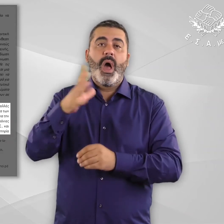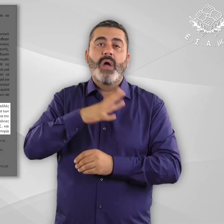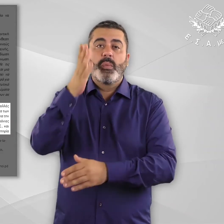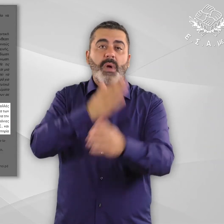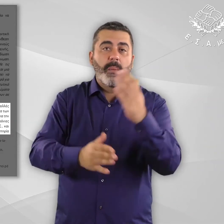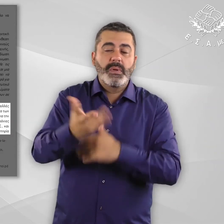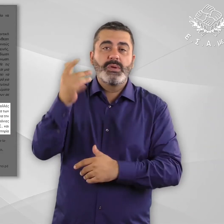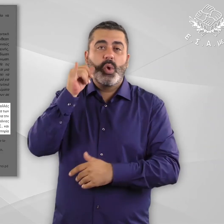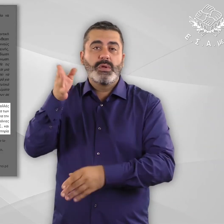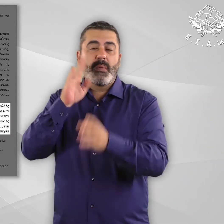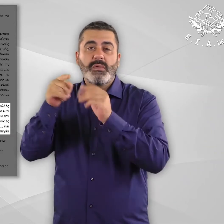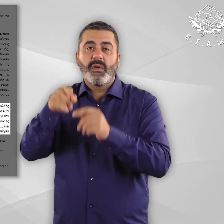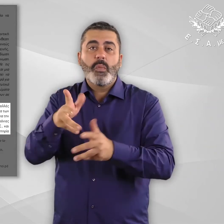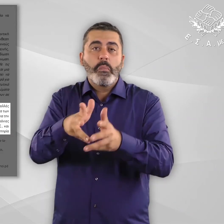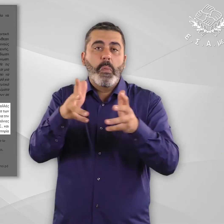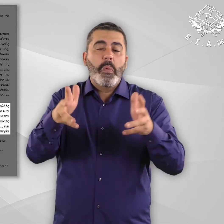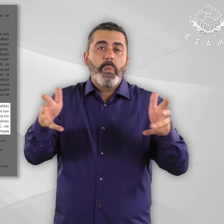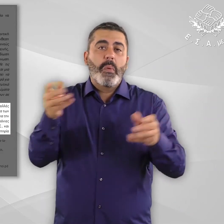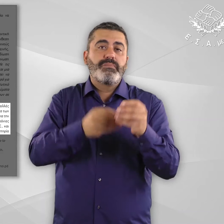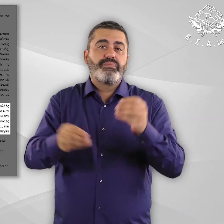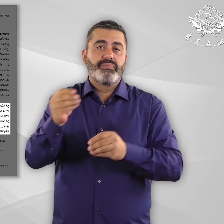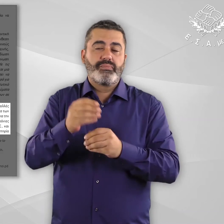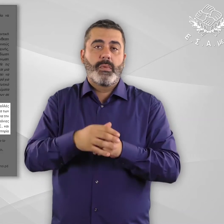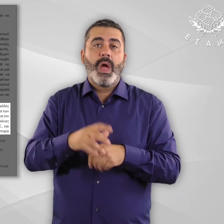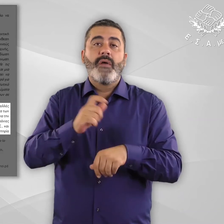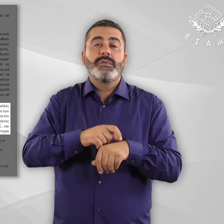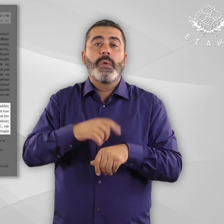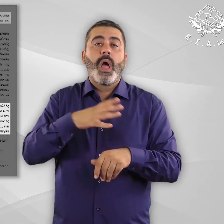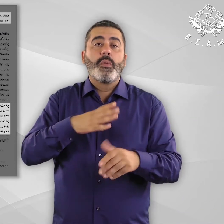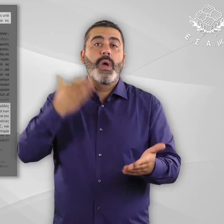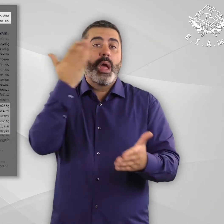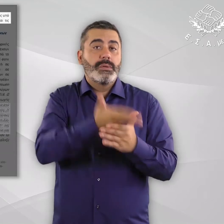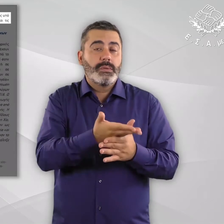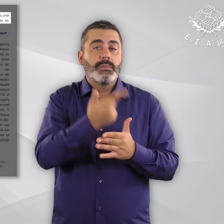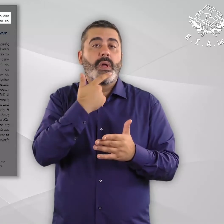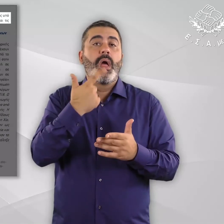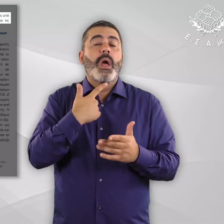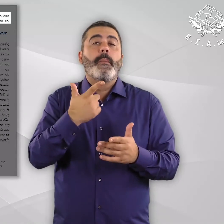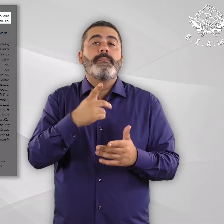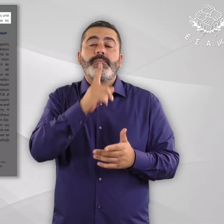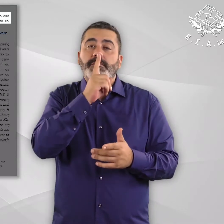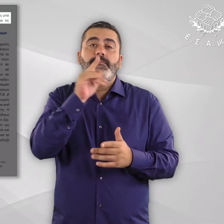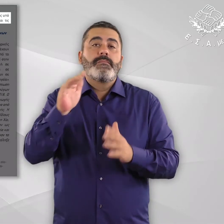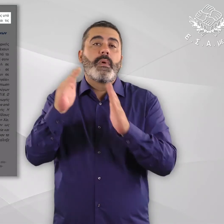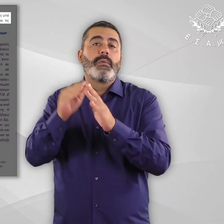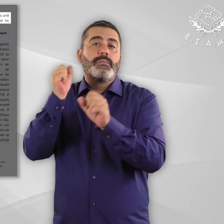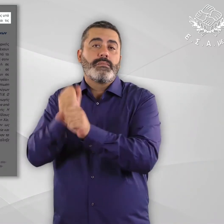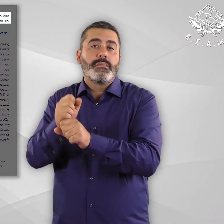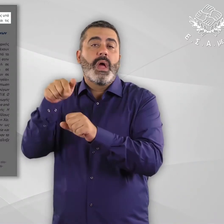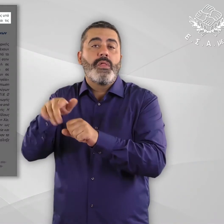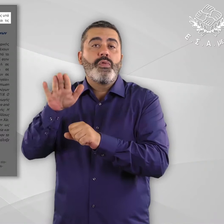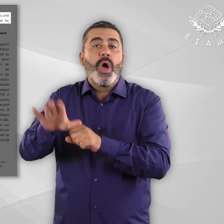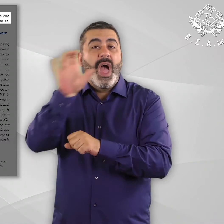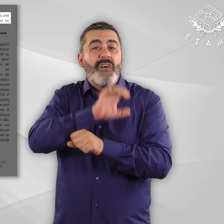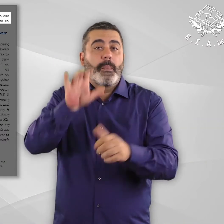Ευρωπαϊκή Ένωση, και ειδικότερα για το γεγονός ότι οι αιτούντες άσυλο με αναπηρία εξαρακολουθούν να κρατούνται εντός της Ευρωπαϊκής